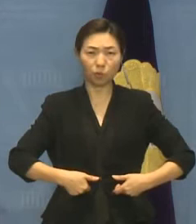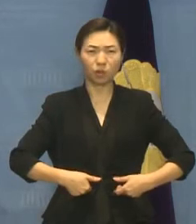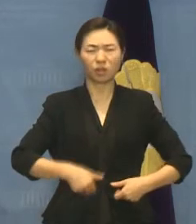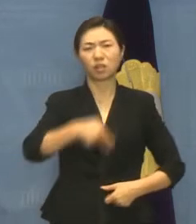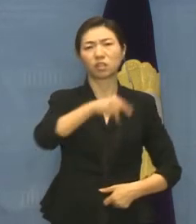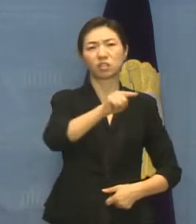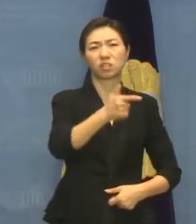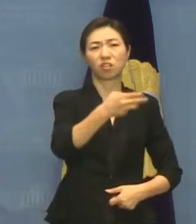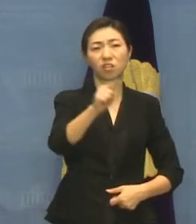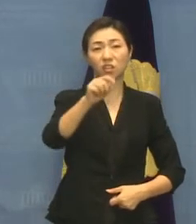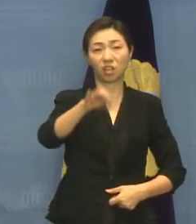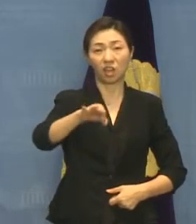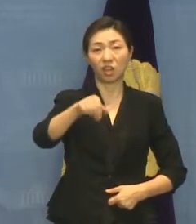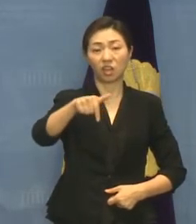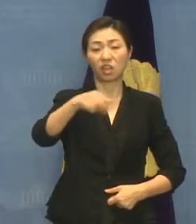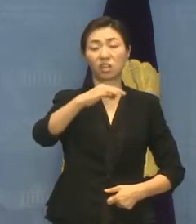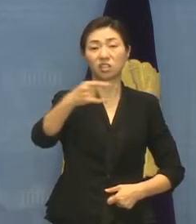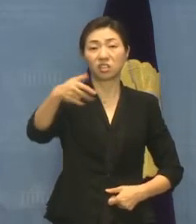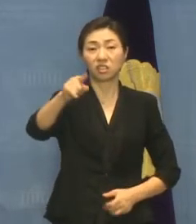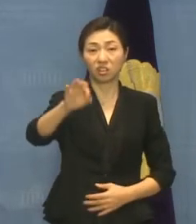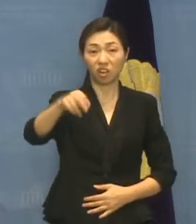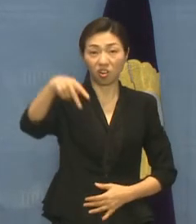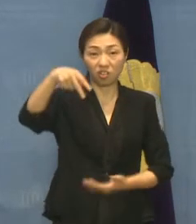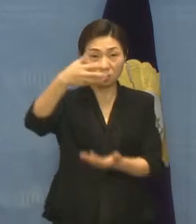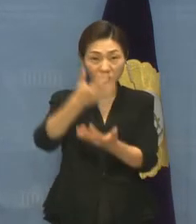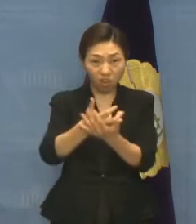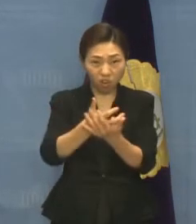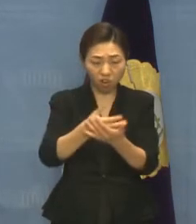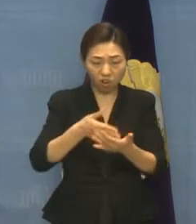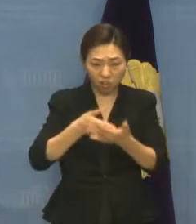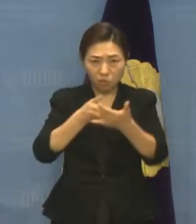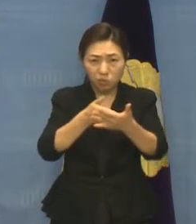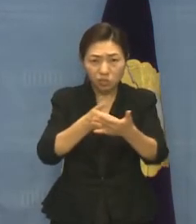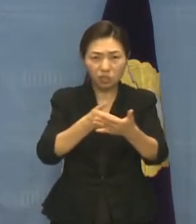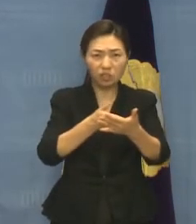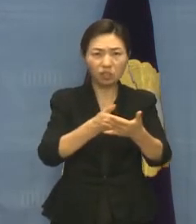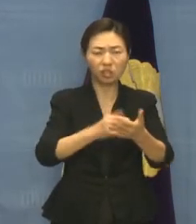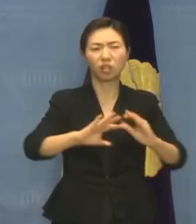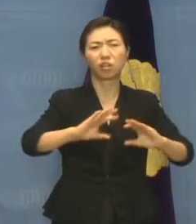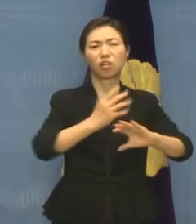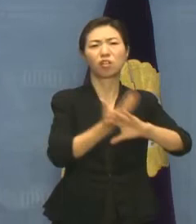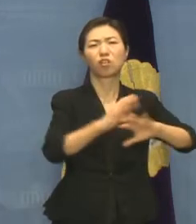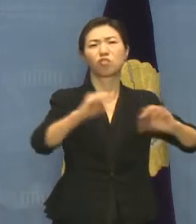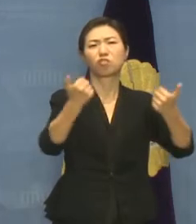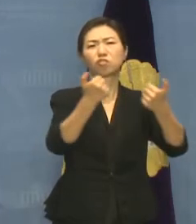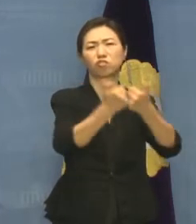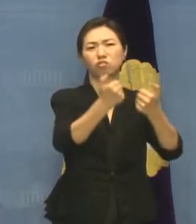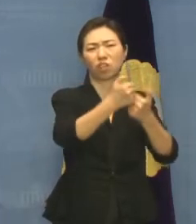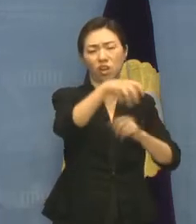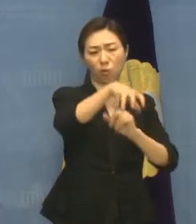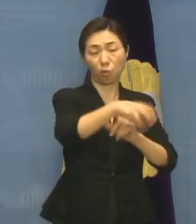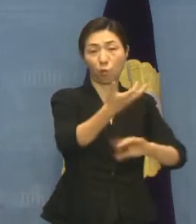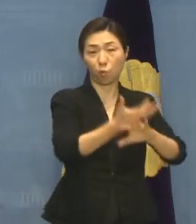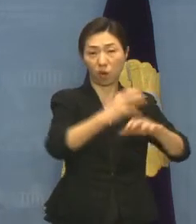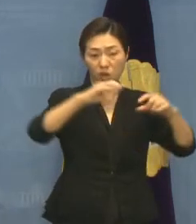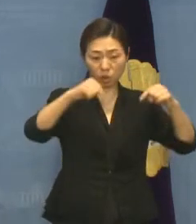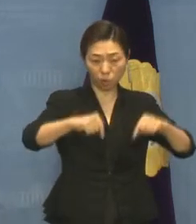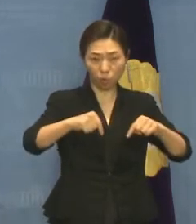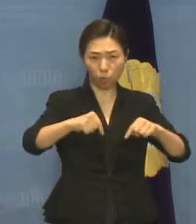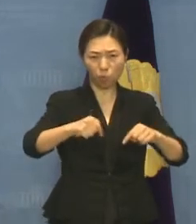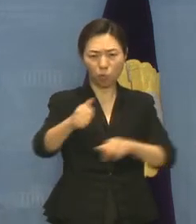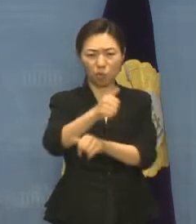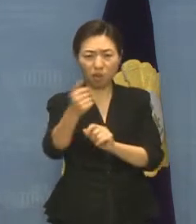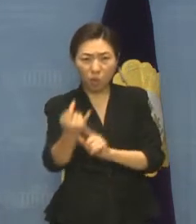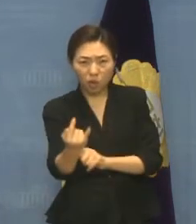국회 외교통일위원회에서 한없이 미뤄지고 있습니다. 이러한 상황에서 열리는 오늘의